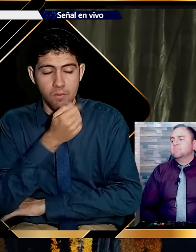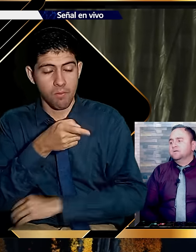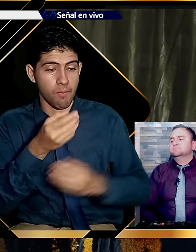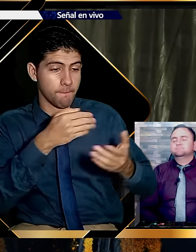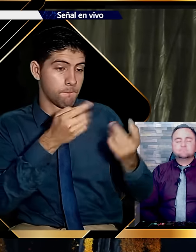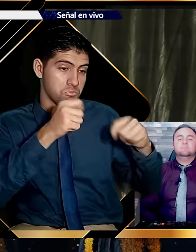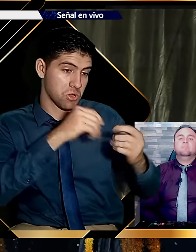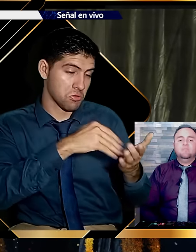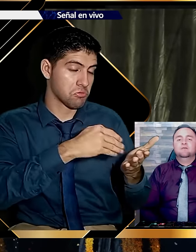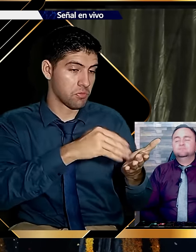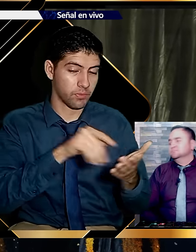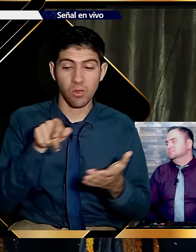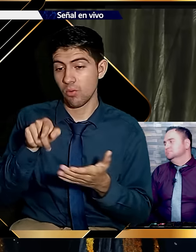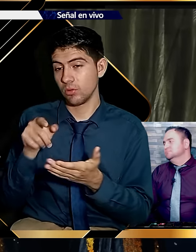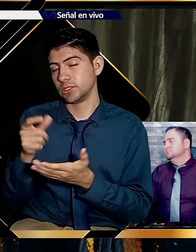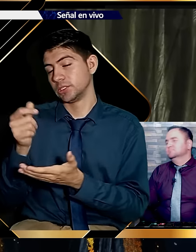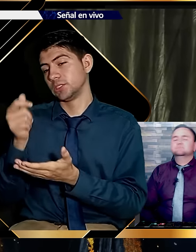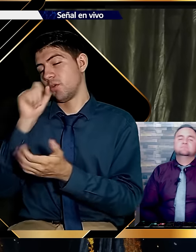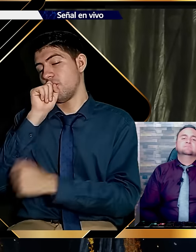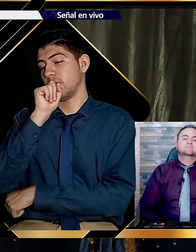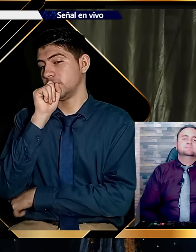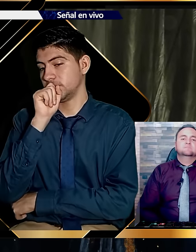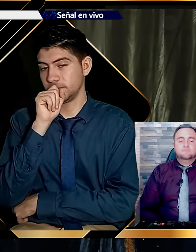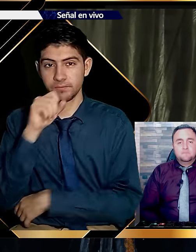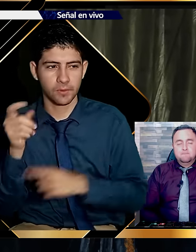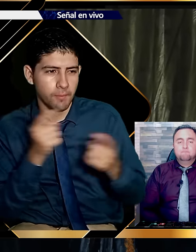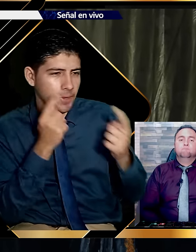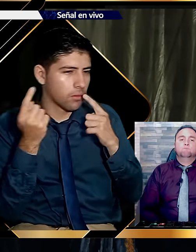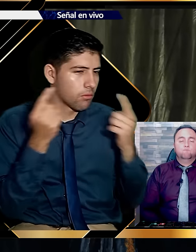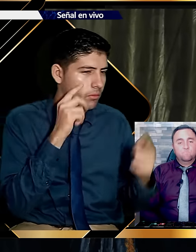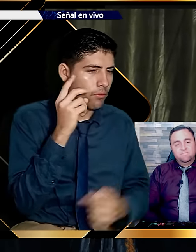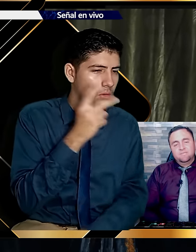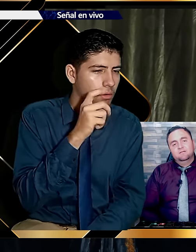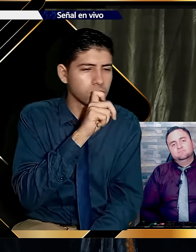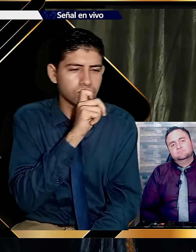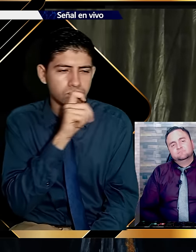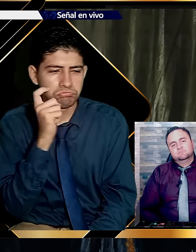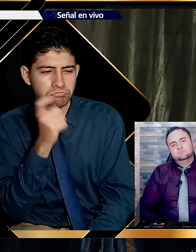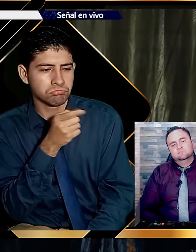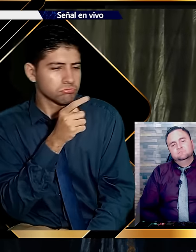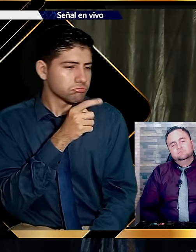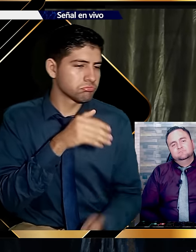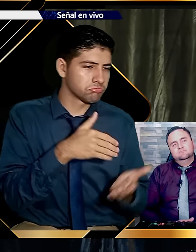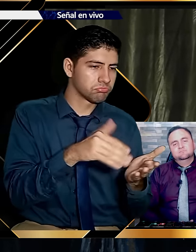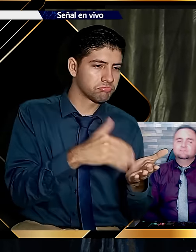comprar. Y lo que puedo comprar. Entre el costo y beneficio. Divagando a veces en promociones.